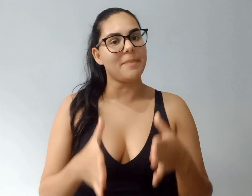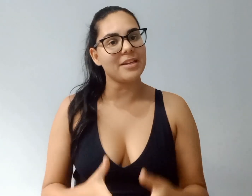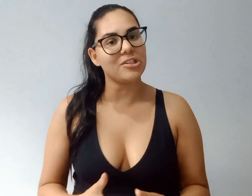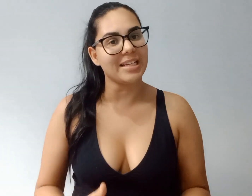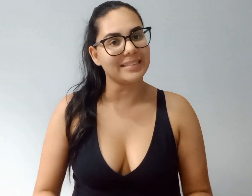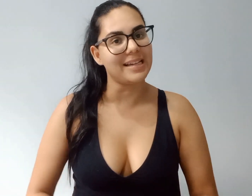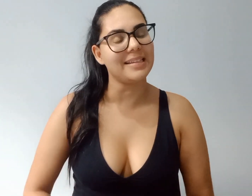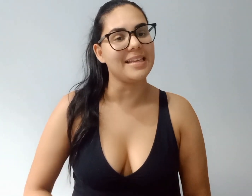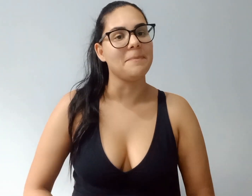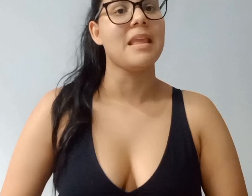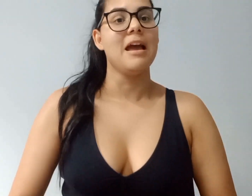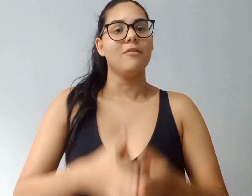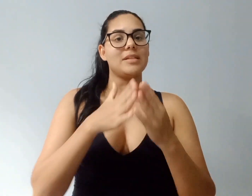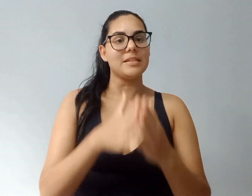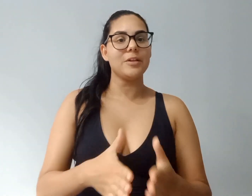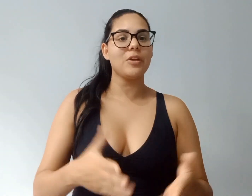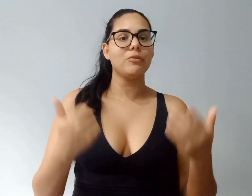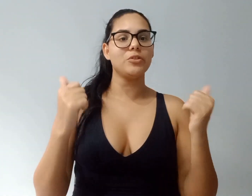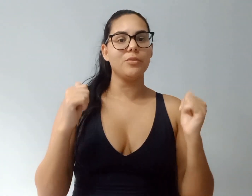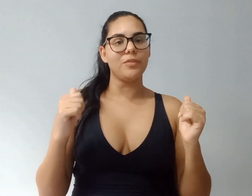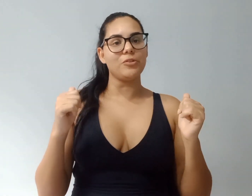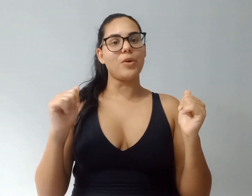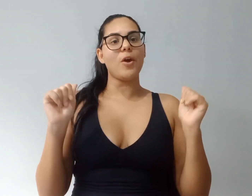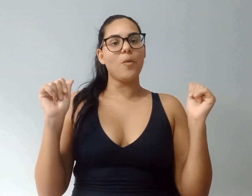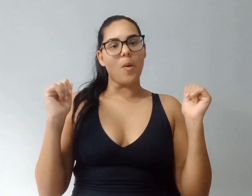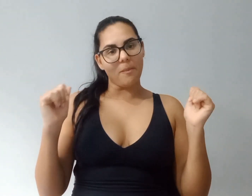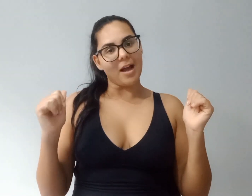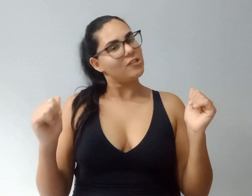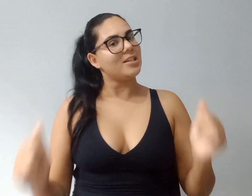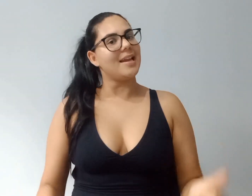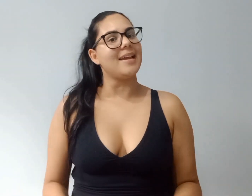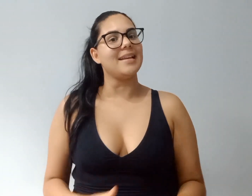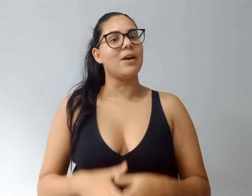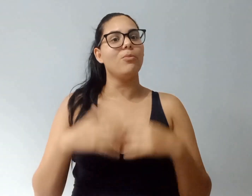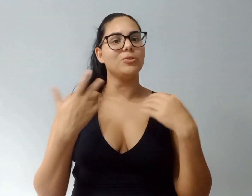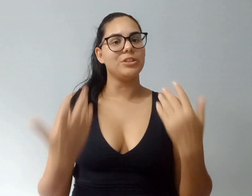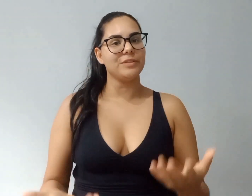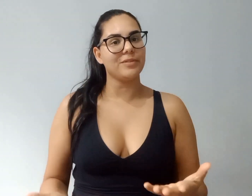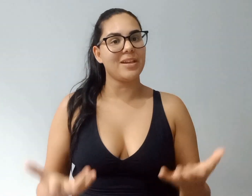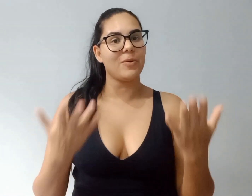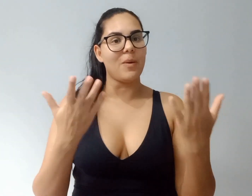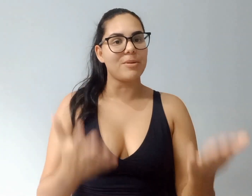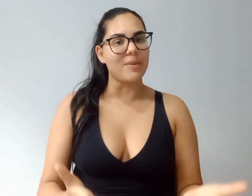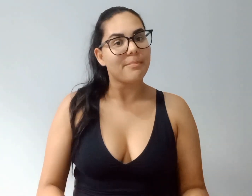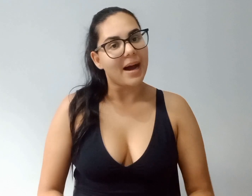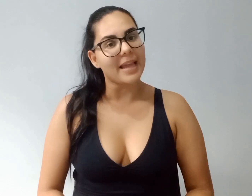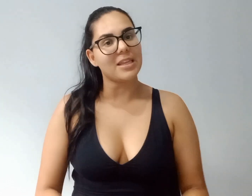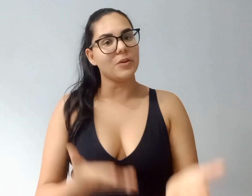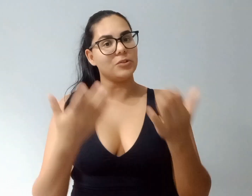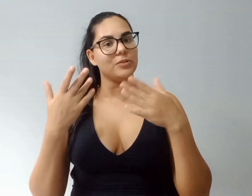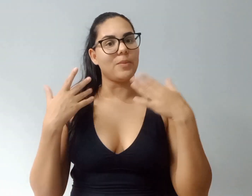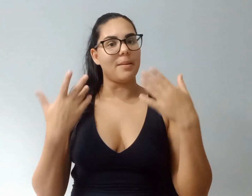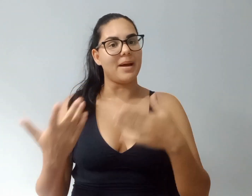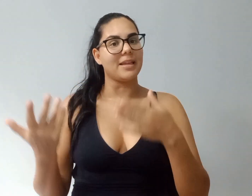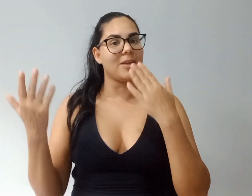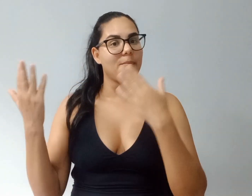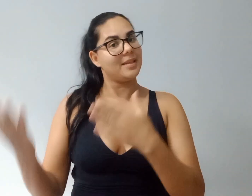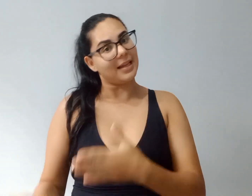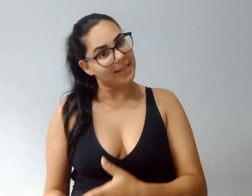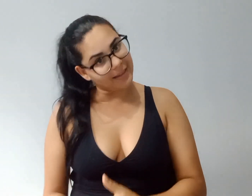perdi até aqui. Vocês viram que no último vídeo eu compartilhei o motivo que eu comprei uma bike, hoje eu tenho uma bike que eu pedalo em